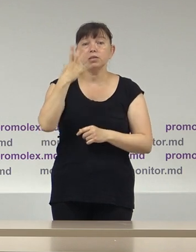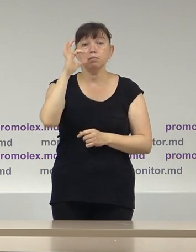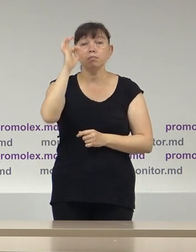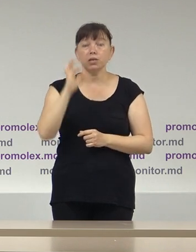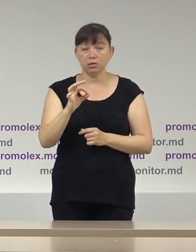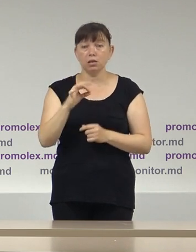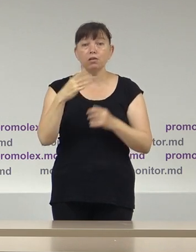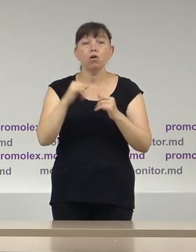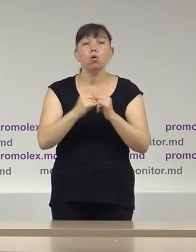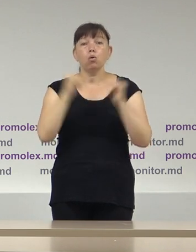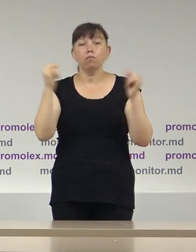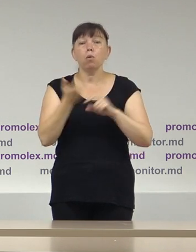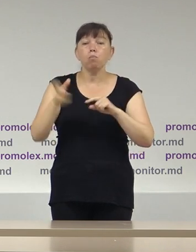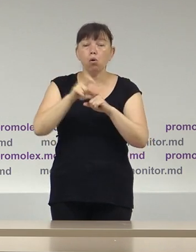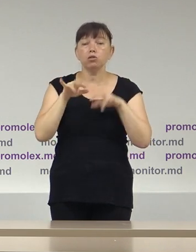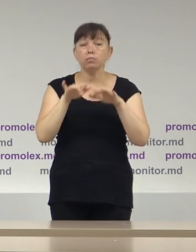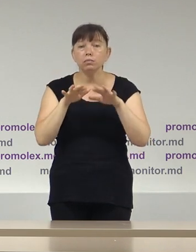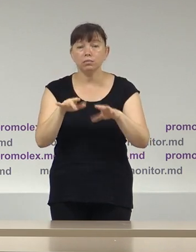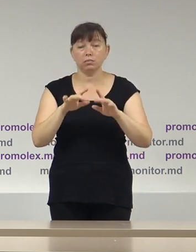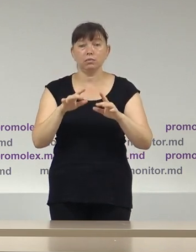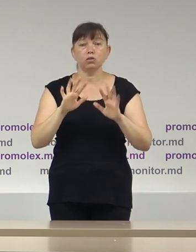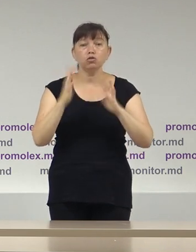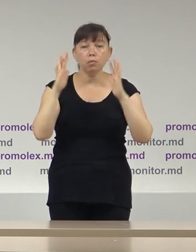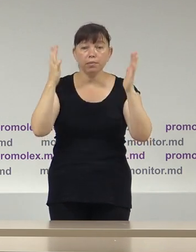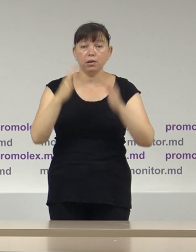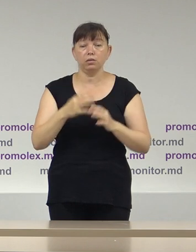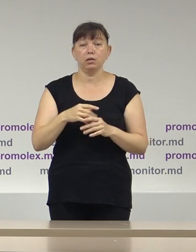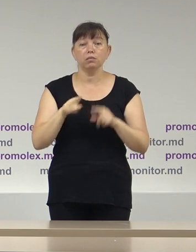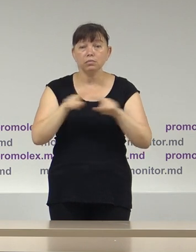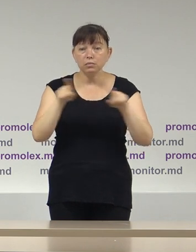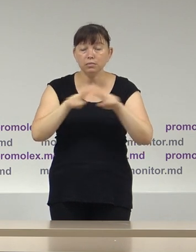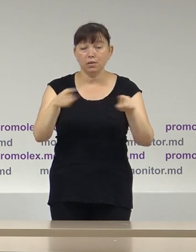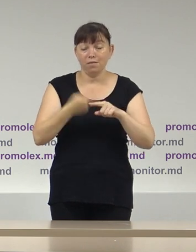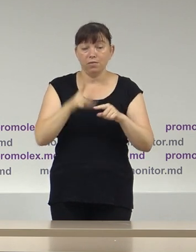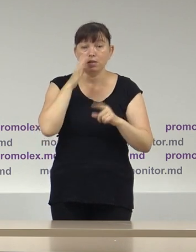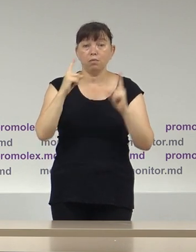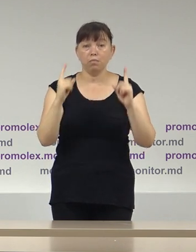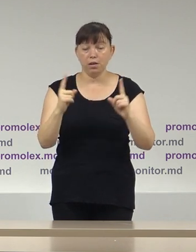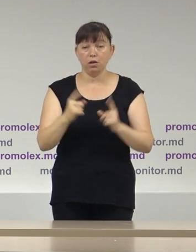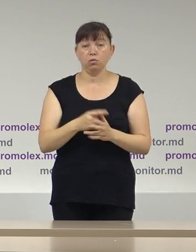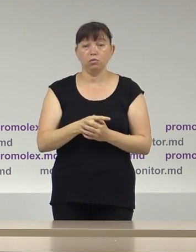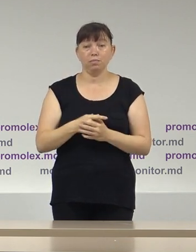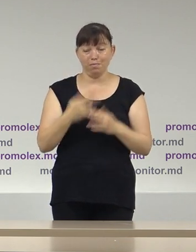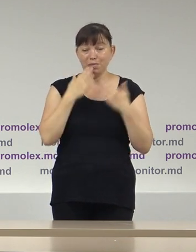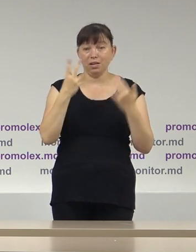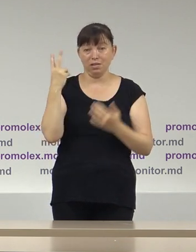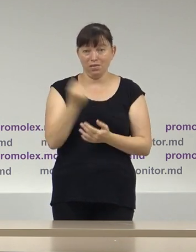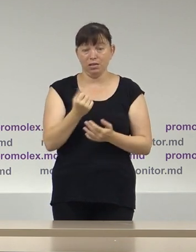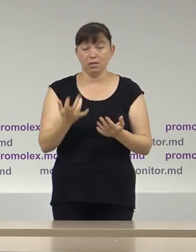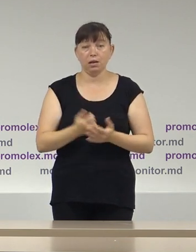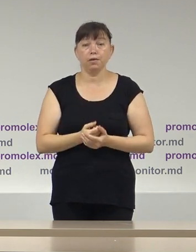% mai multe evenimente și activități de campanie desfășurate în această perioadă în ultimele două săptămâni.